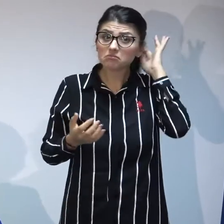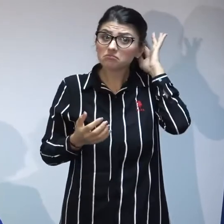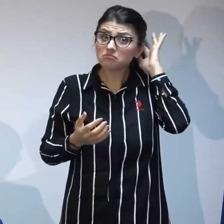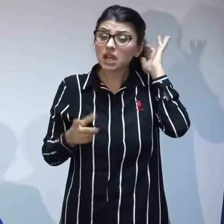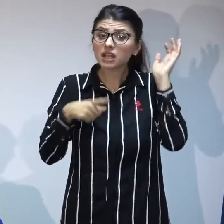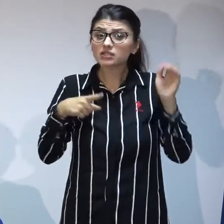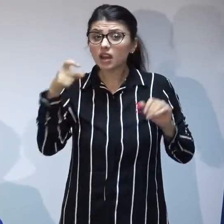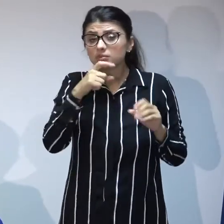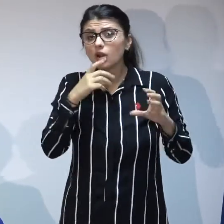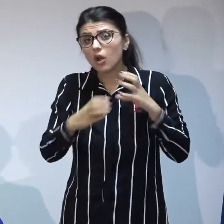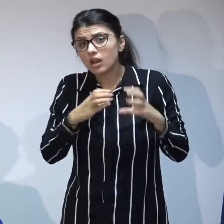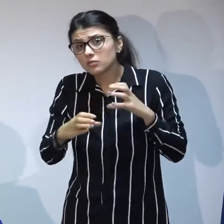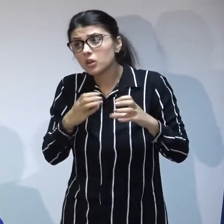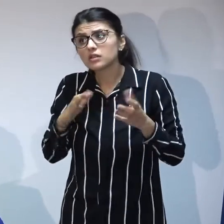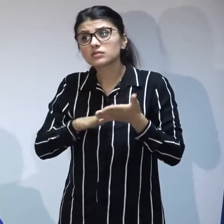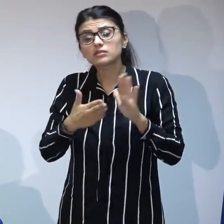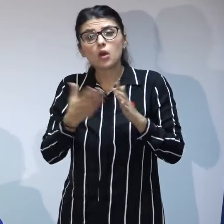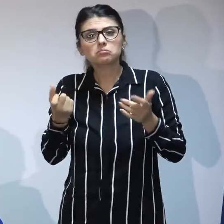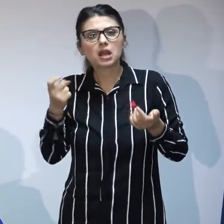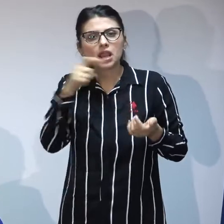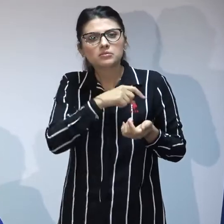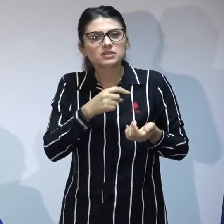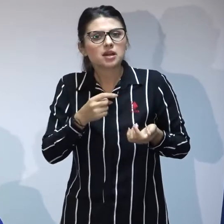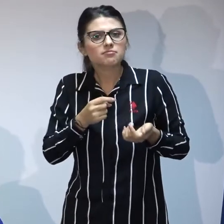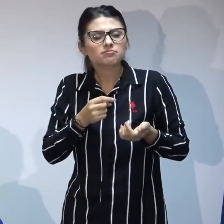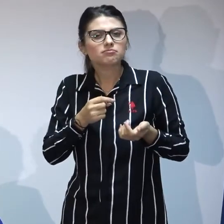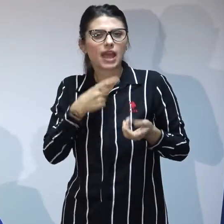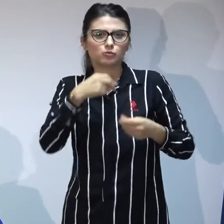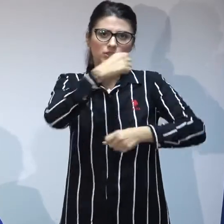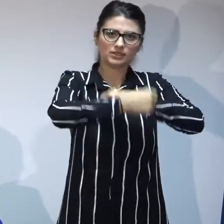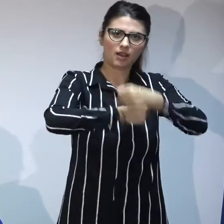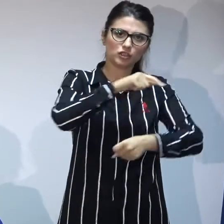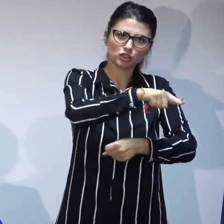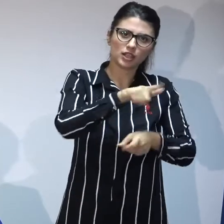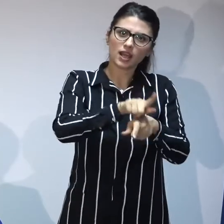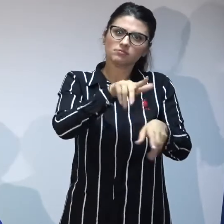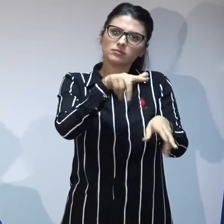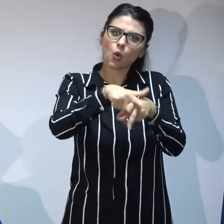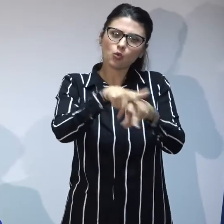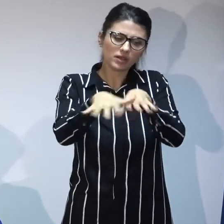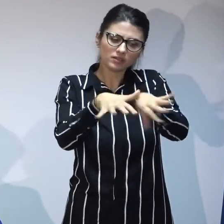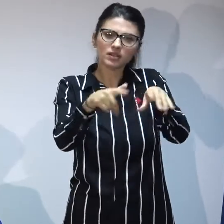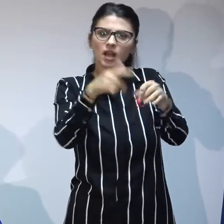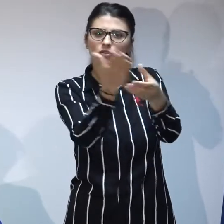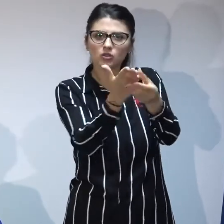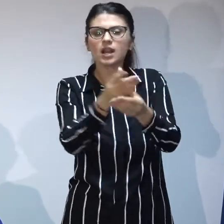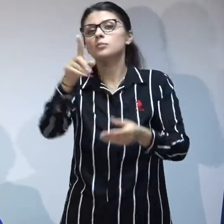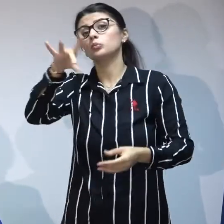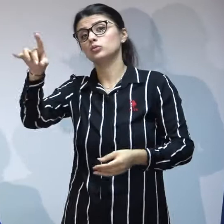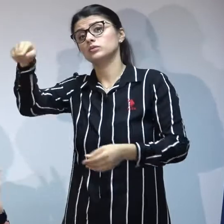lipsă sau uneori deficiențe de colaborare între serviciile de management de caz și cele de adopție